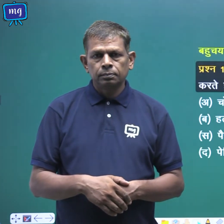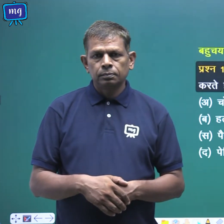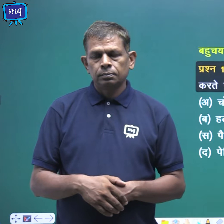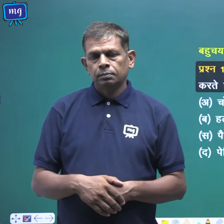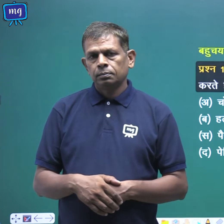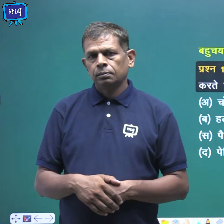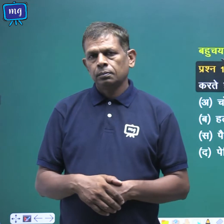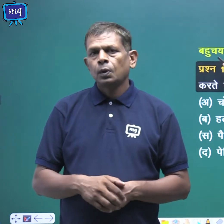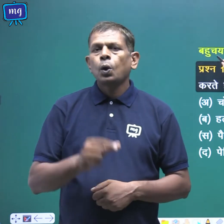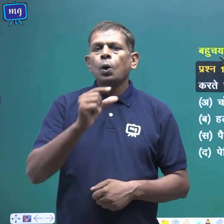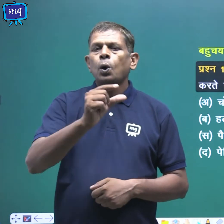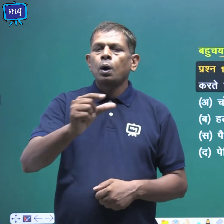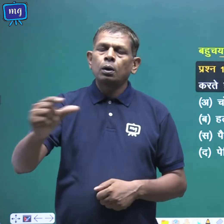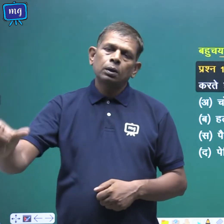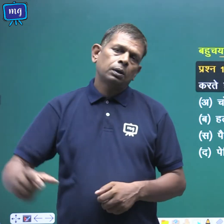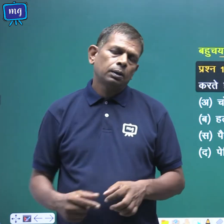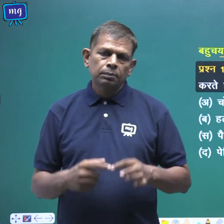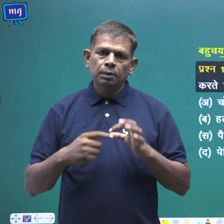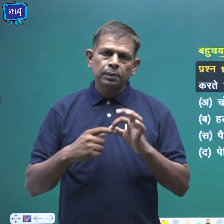बहु चैन आत्मक प्रश्न